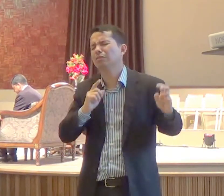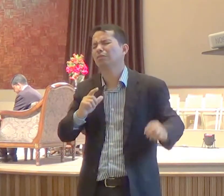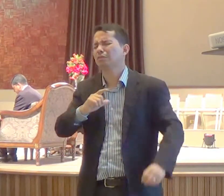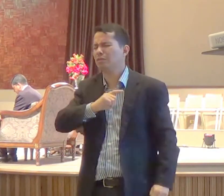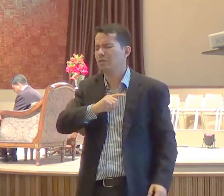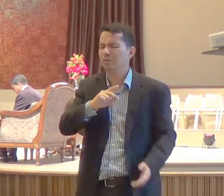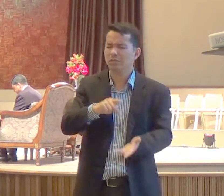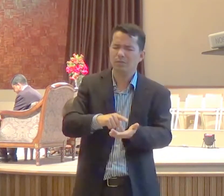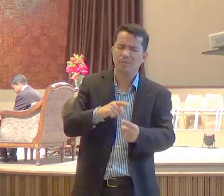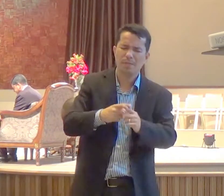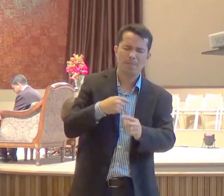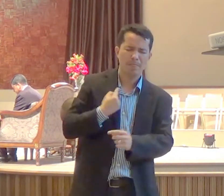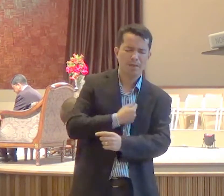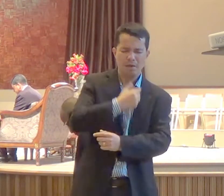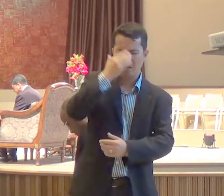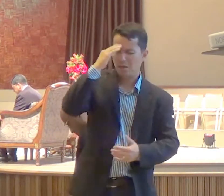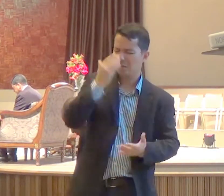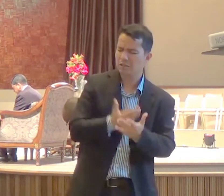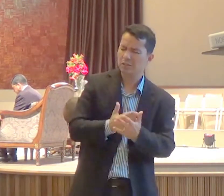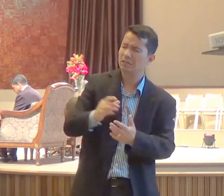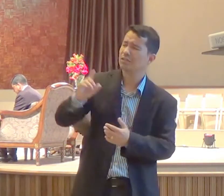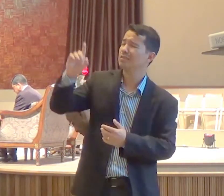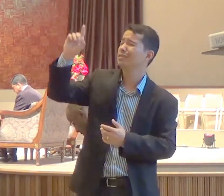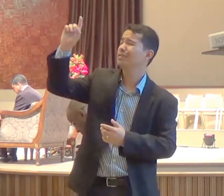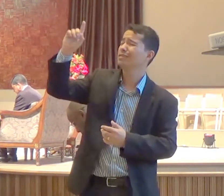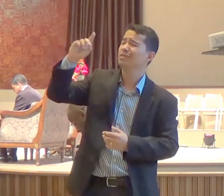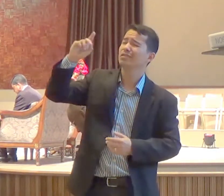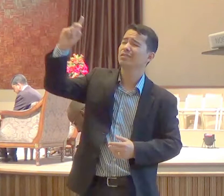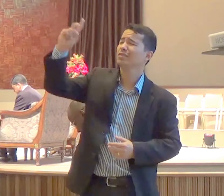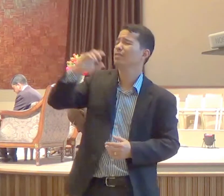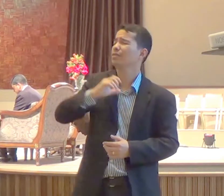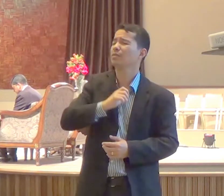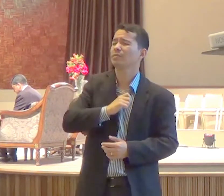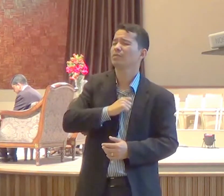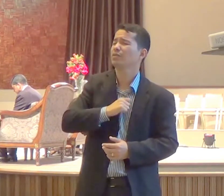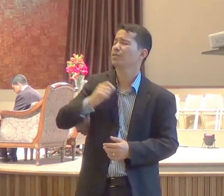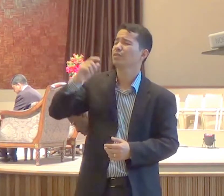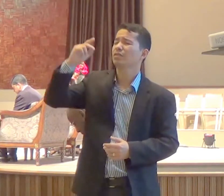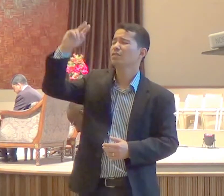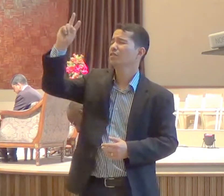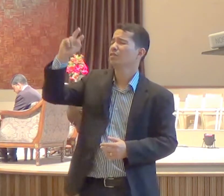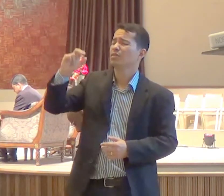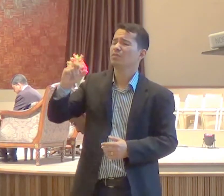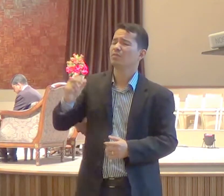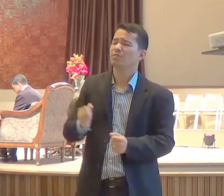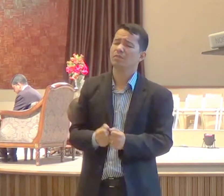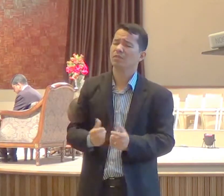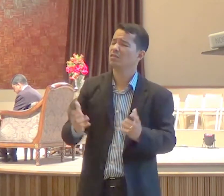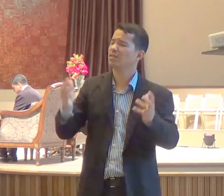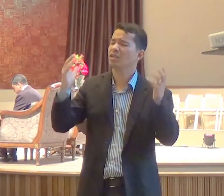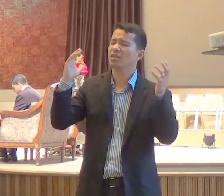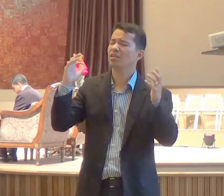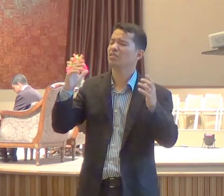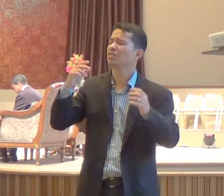nós cremos, Deus, no teu amor, e no poder, dos sinais de Deus, e da obra do Espírito Santo,